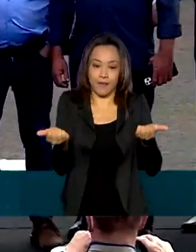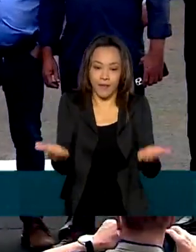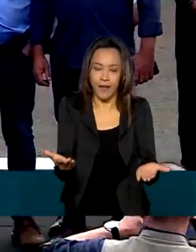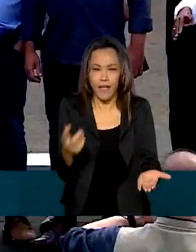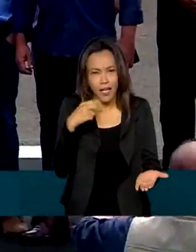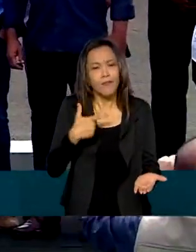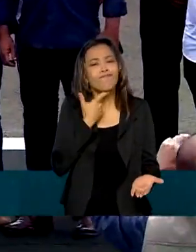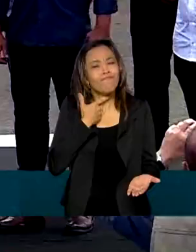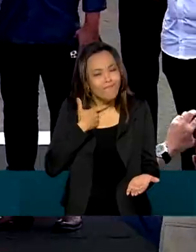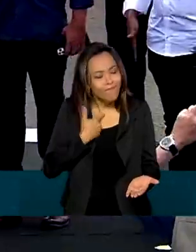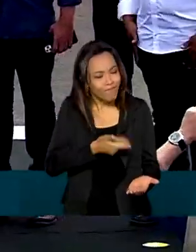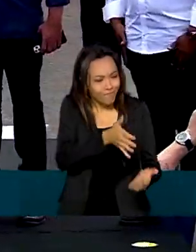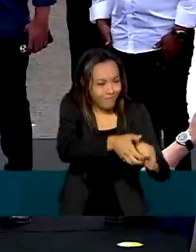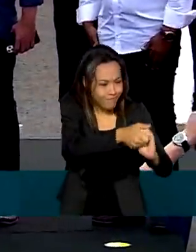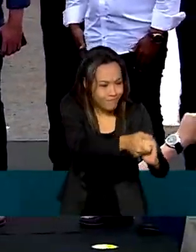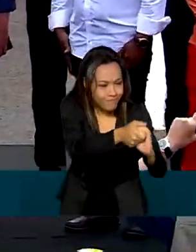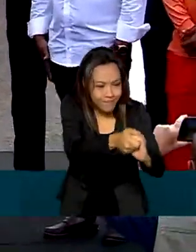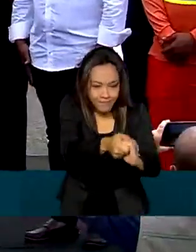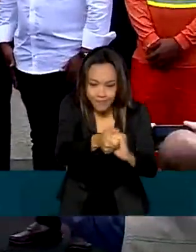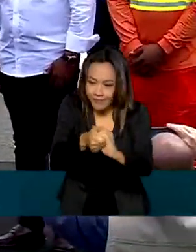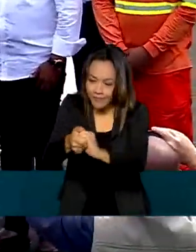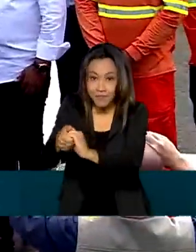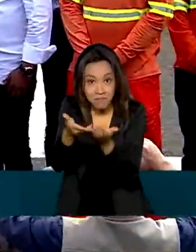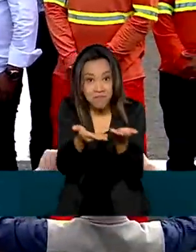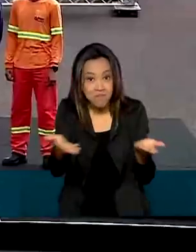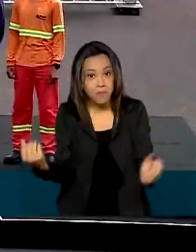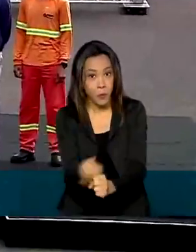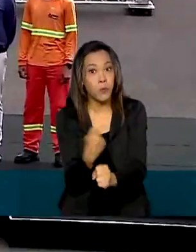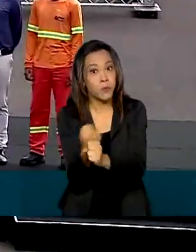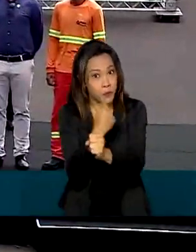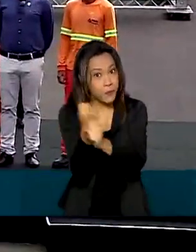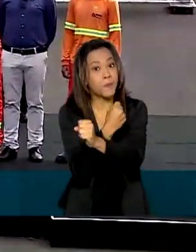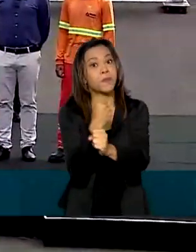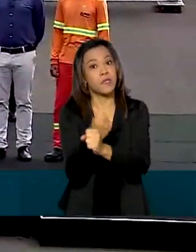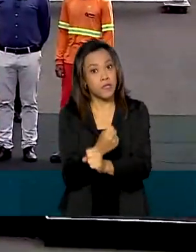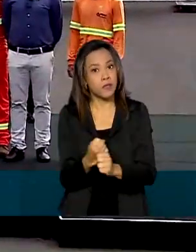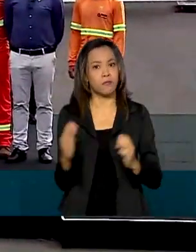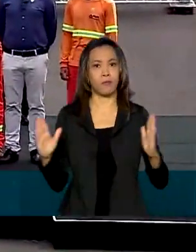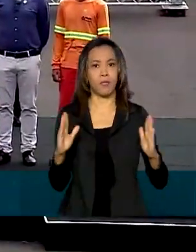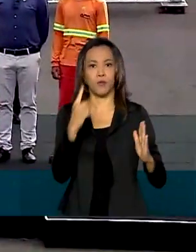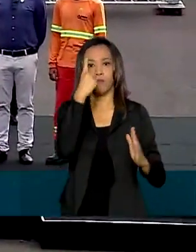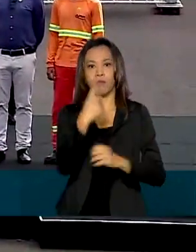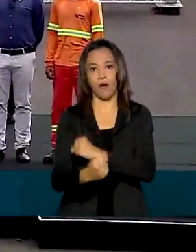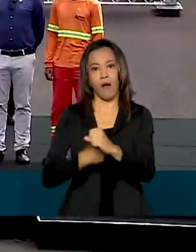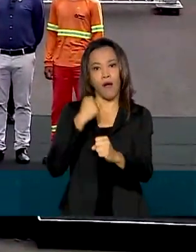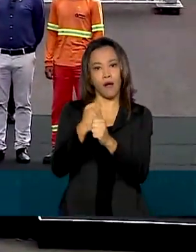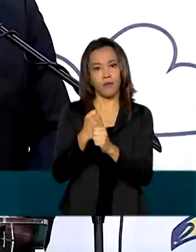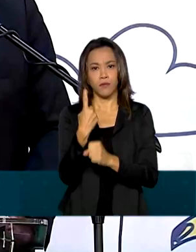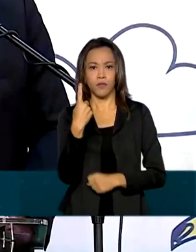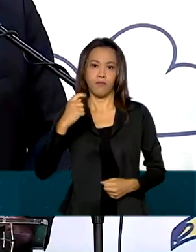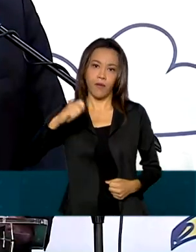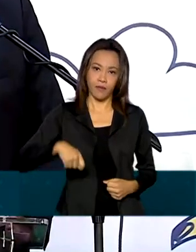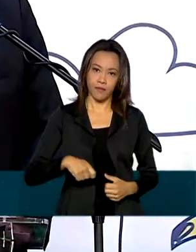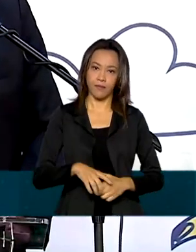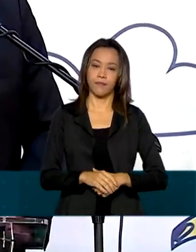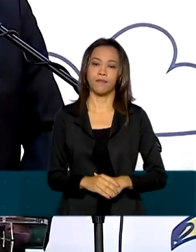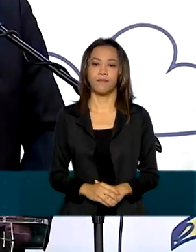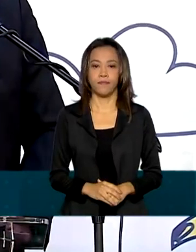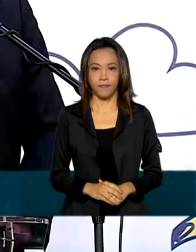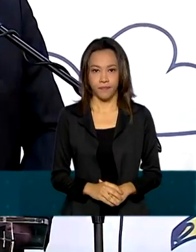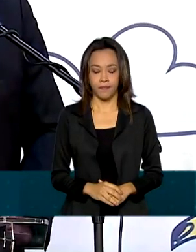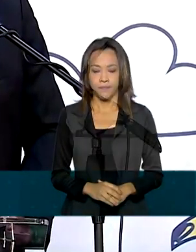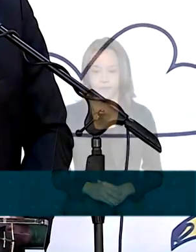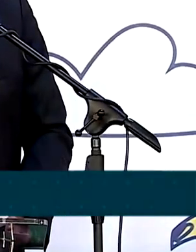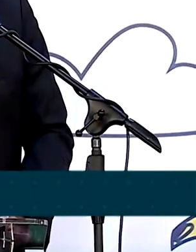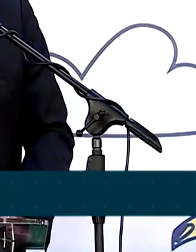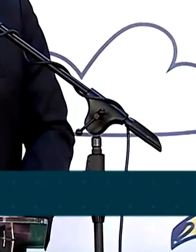fez questão de se encontrar com os operários que participaram da obra, concluída em apenas um ano e um mês. O Paraná está de parabéns,